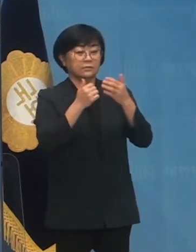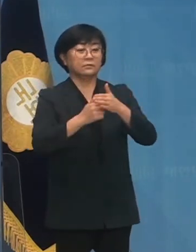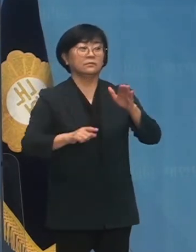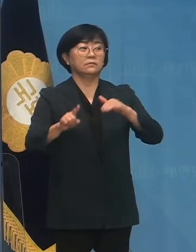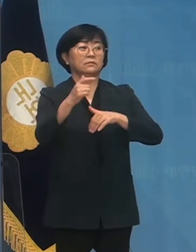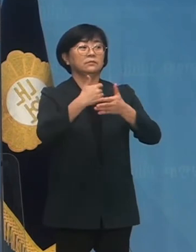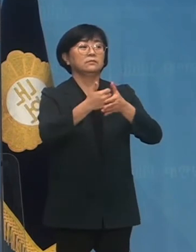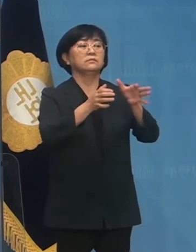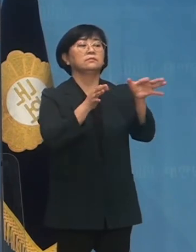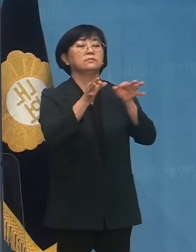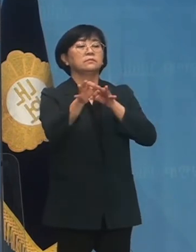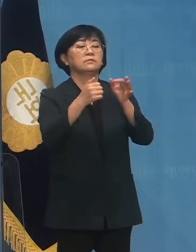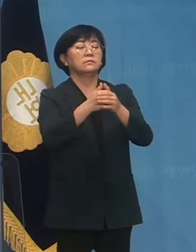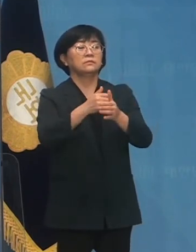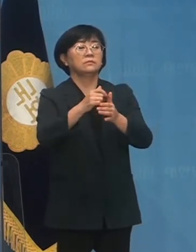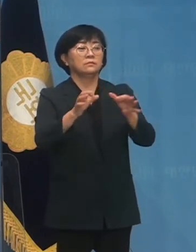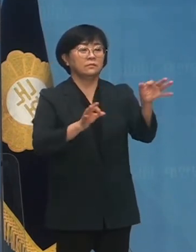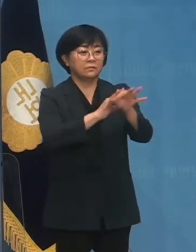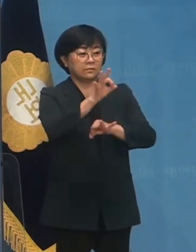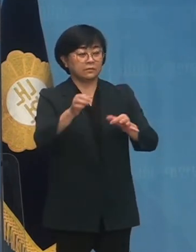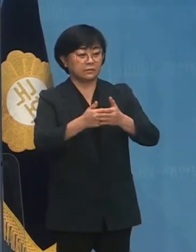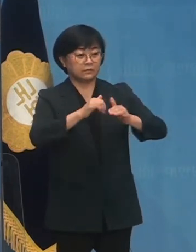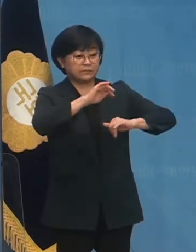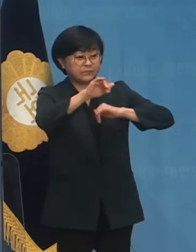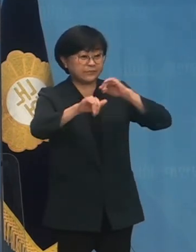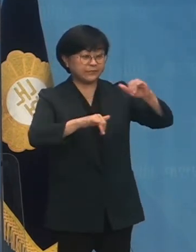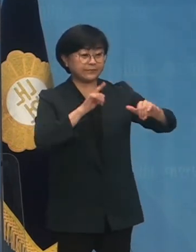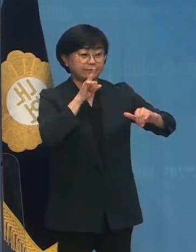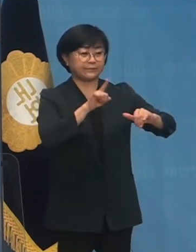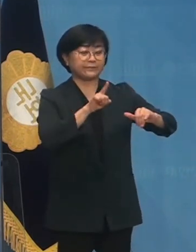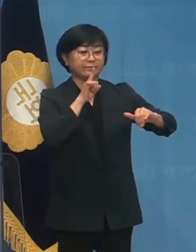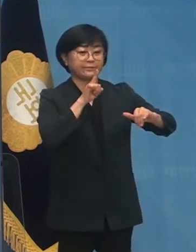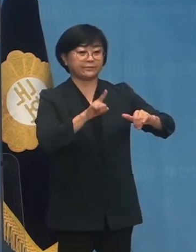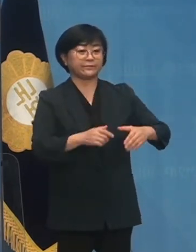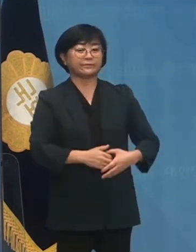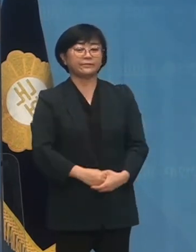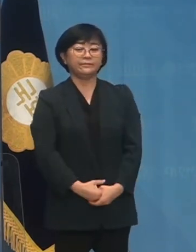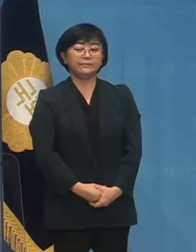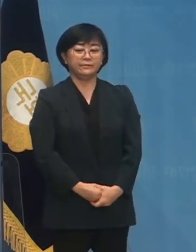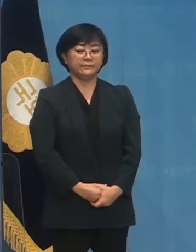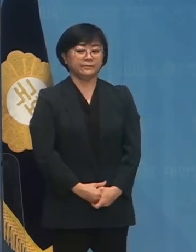시장경제의 팔을 비키는 인위적 개입을 하겠다는 내용 뿐입니다.